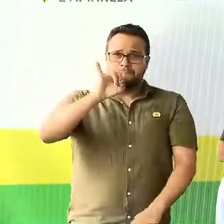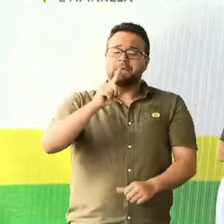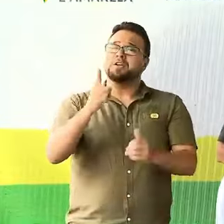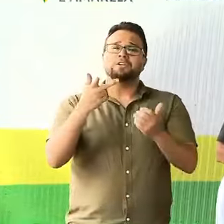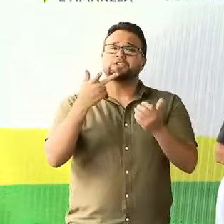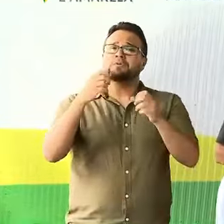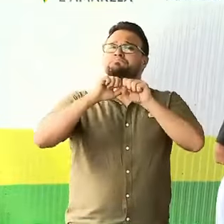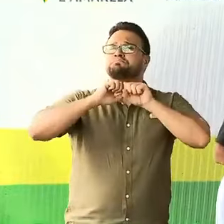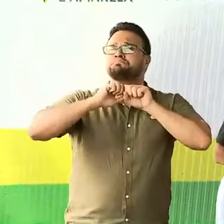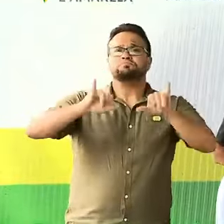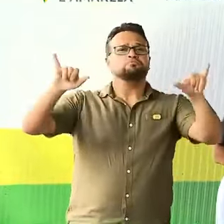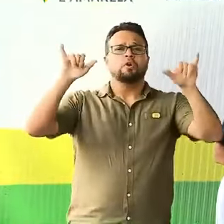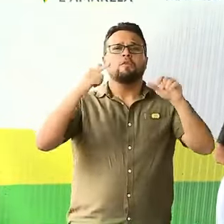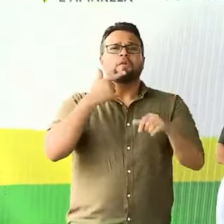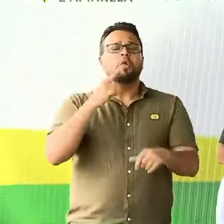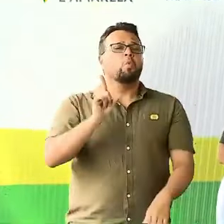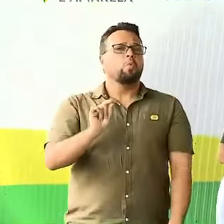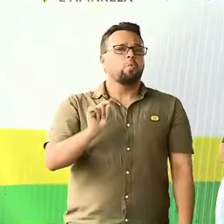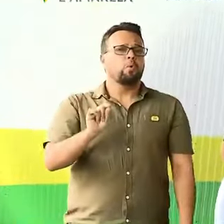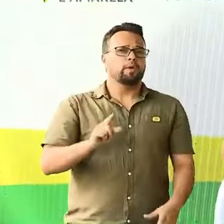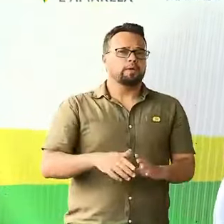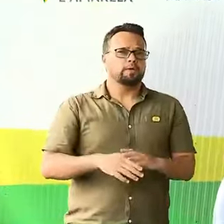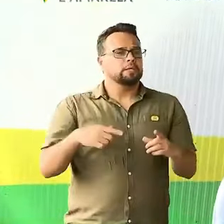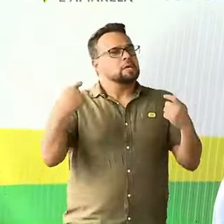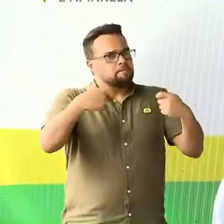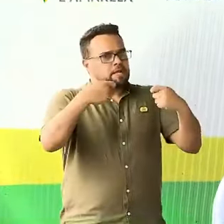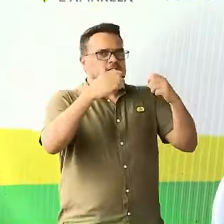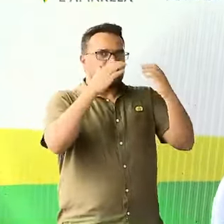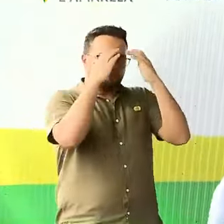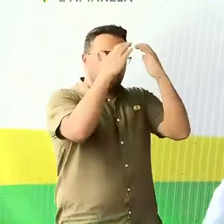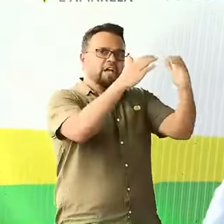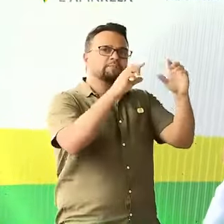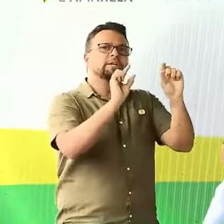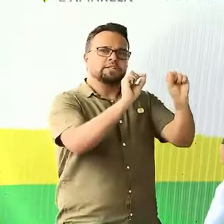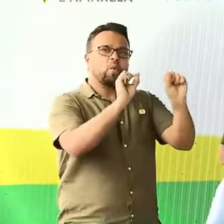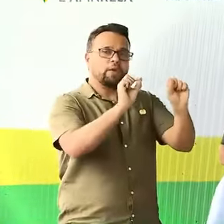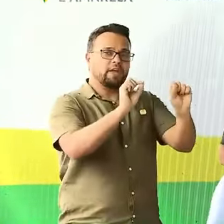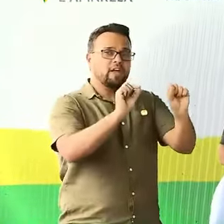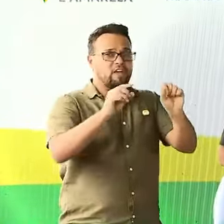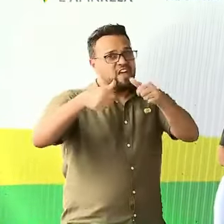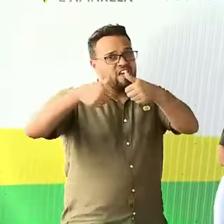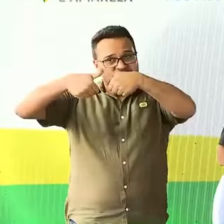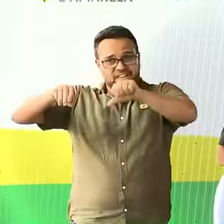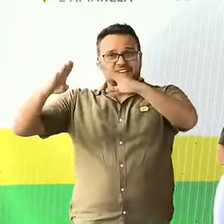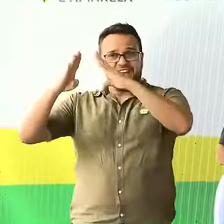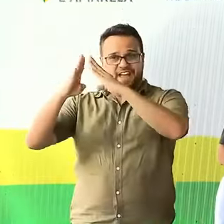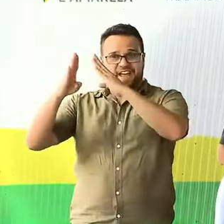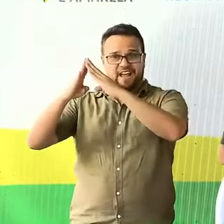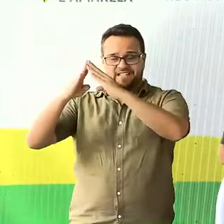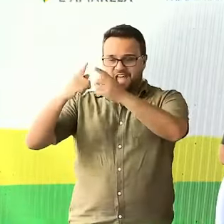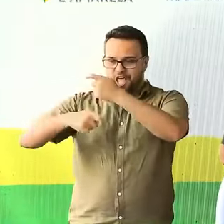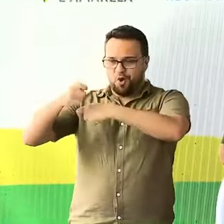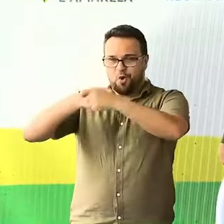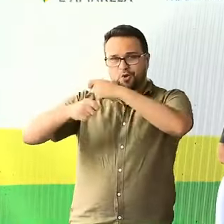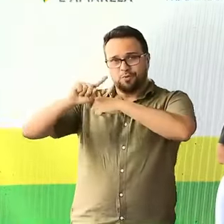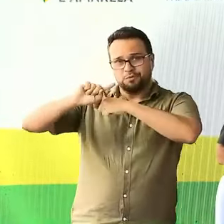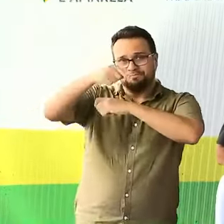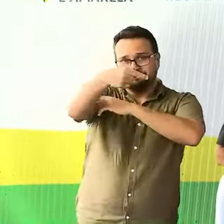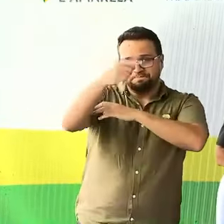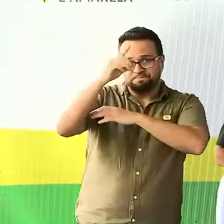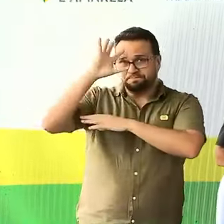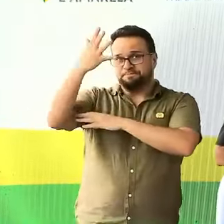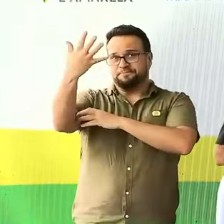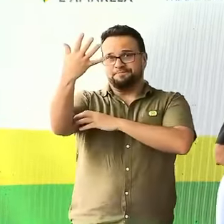disseram que deveríamos respeitar aquela máxima, fique em casa, que a economia a gente vê